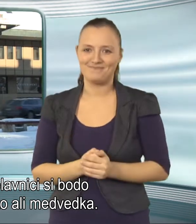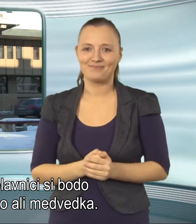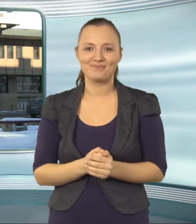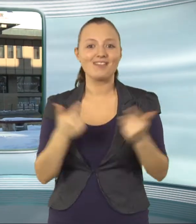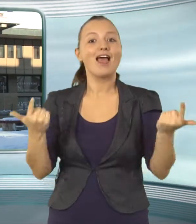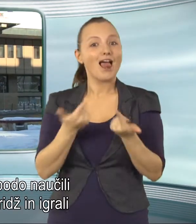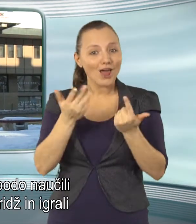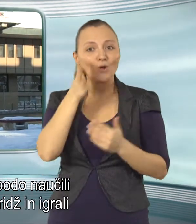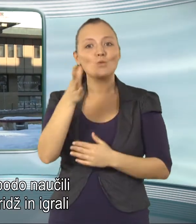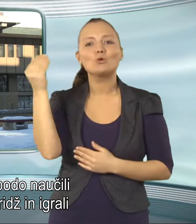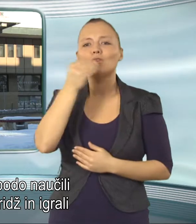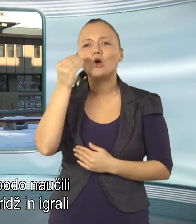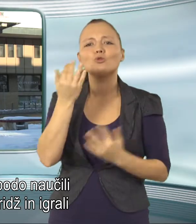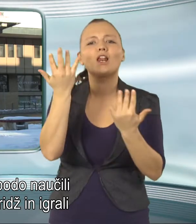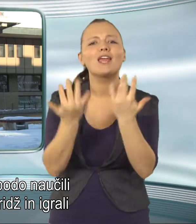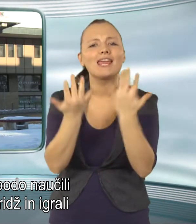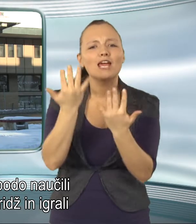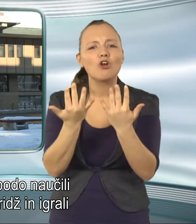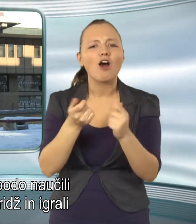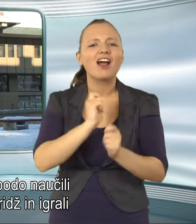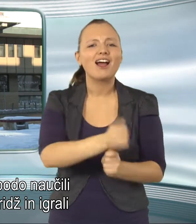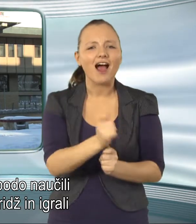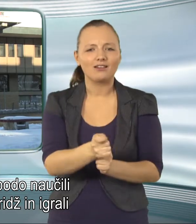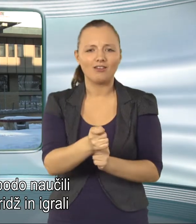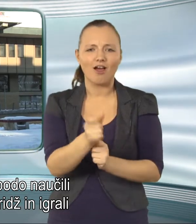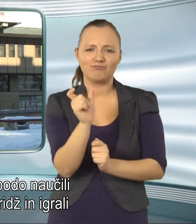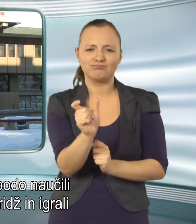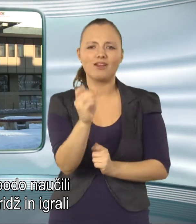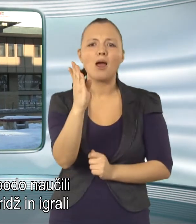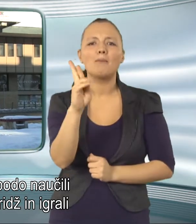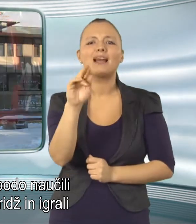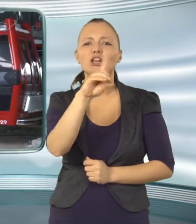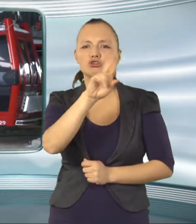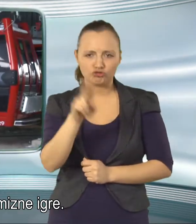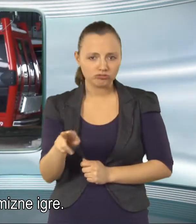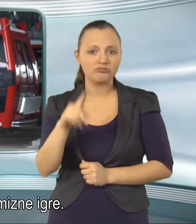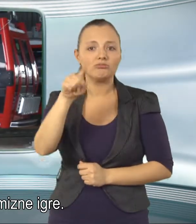Lahko se bodo naučili igro kart, brič in igrali druge namizne igre.